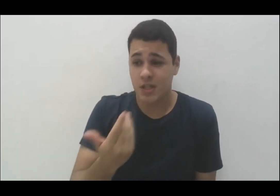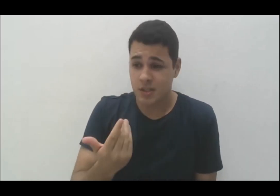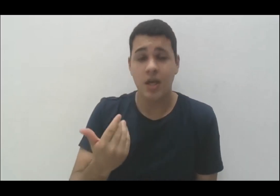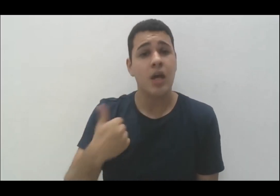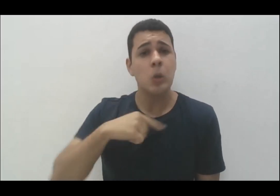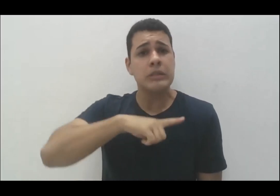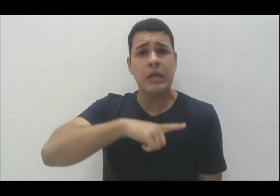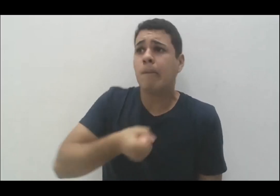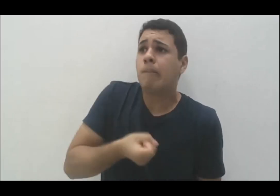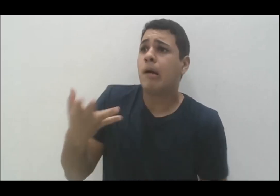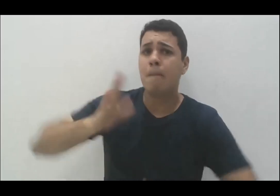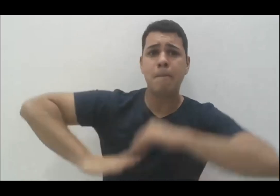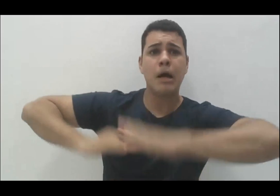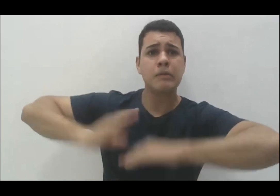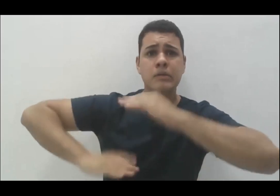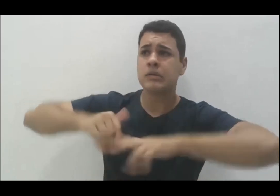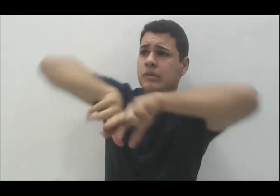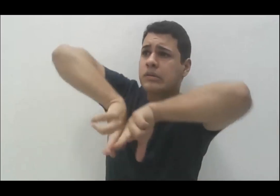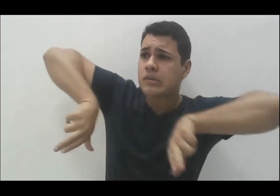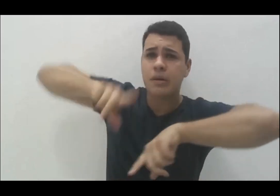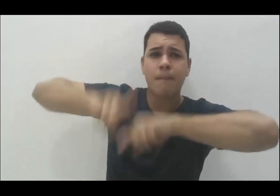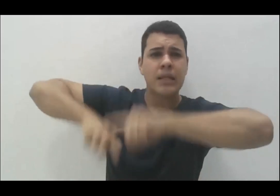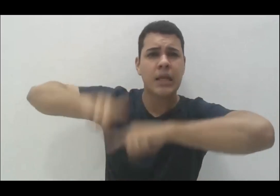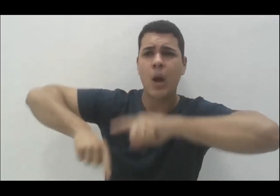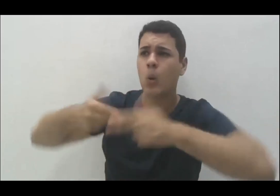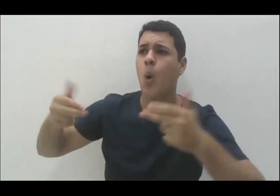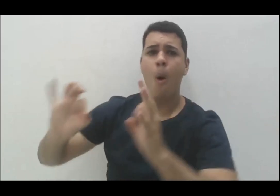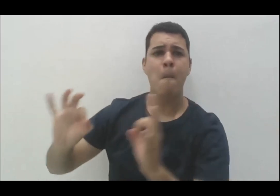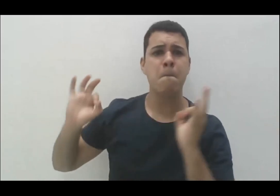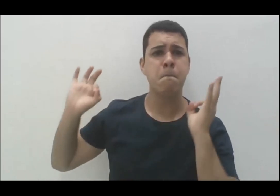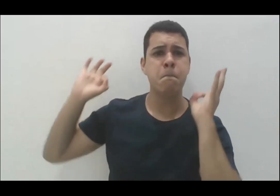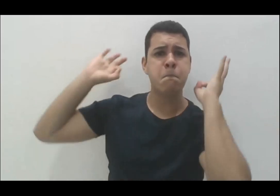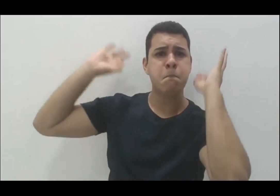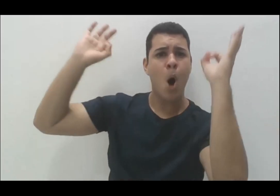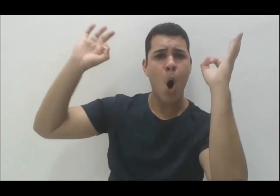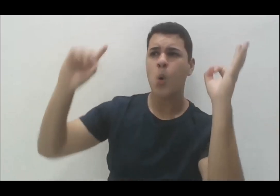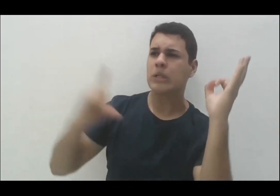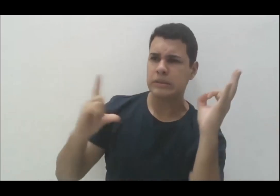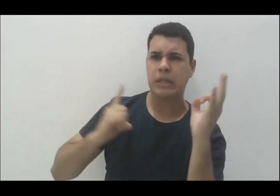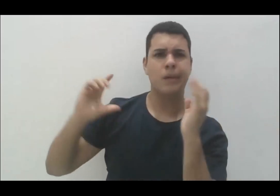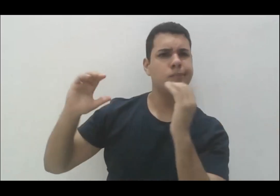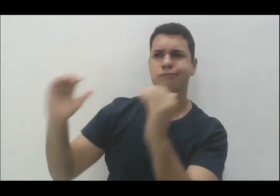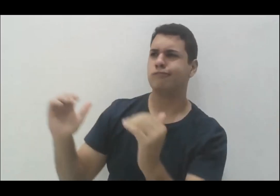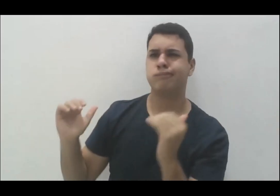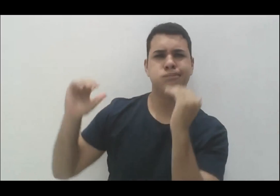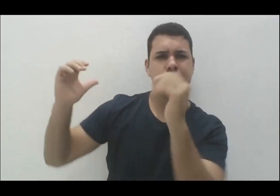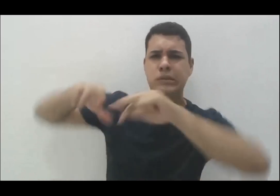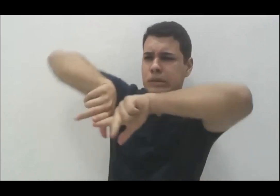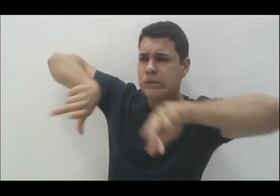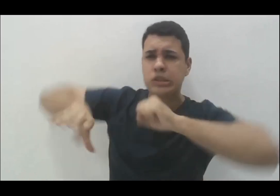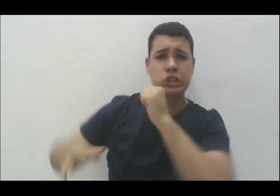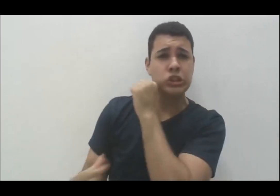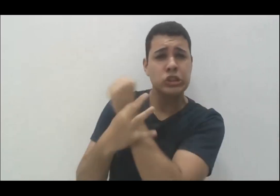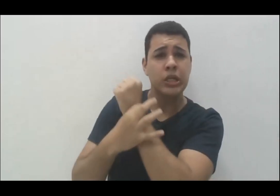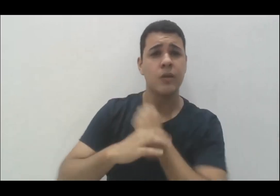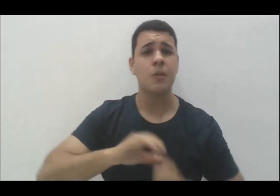todo o aparato comunicacional, todos os demais garantidos. Por exemplo, se